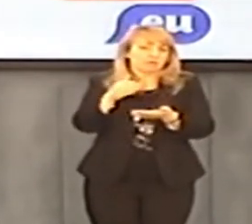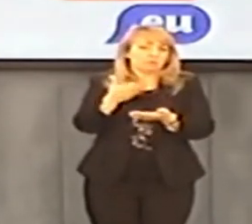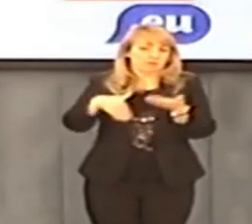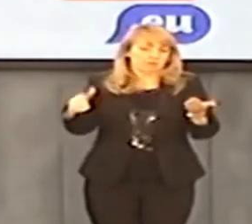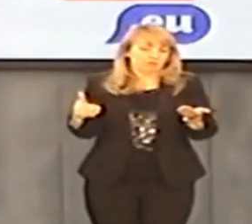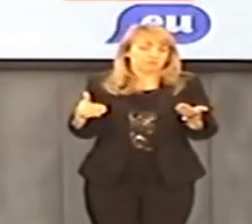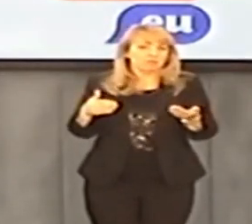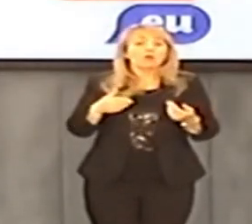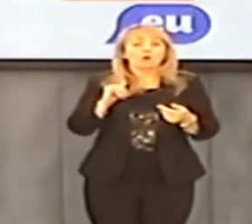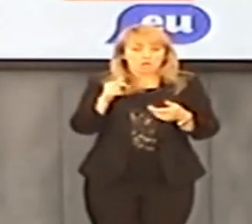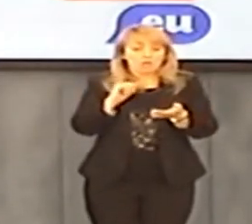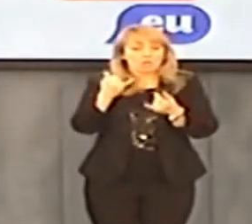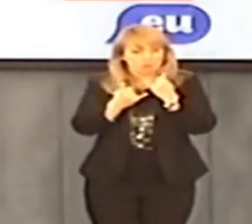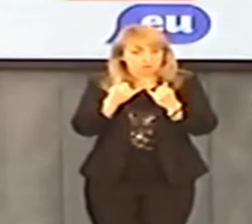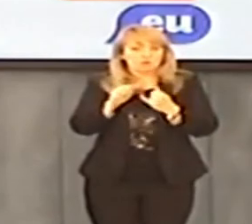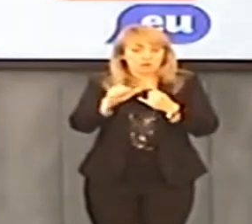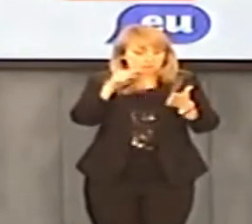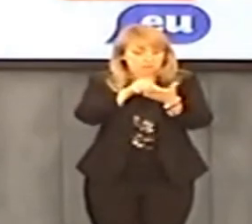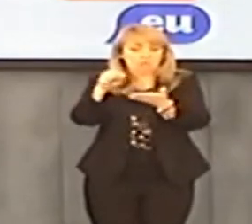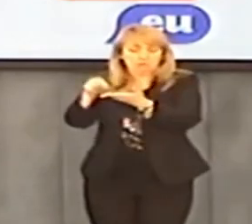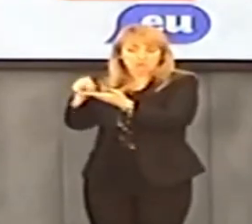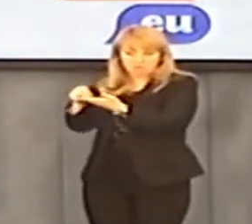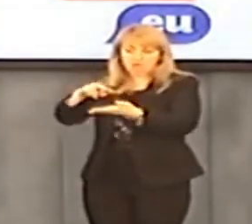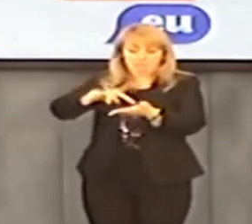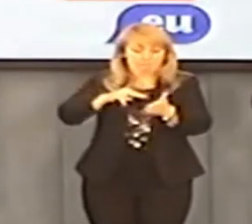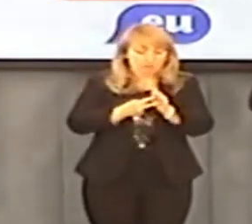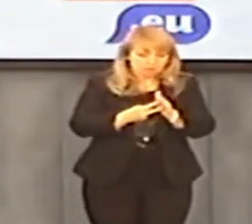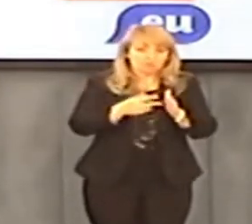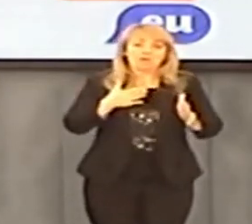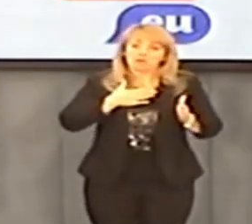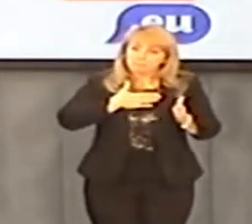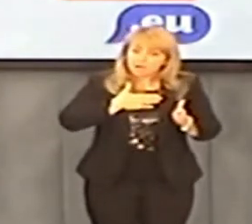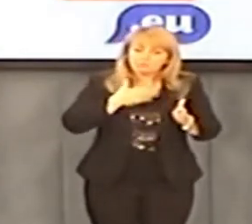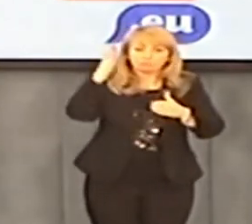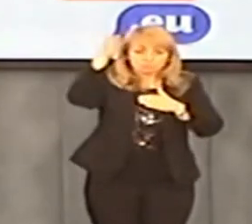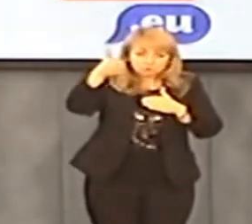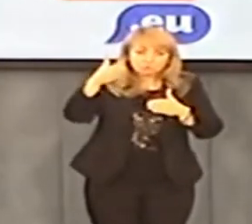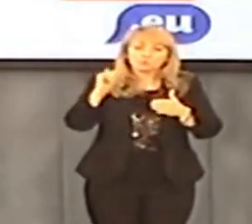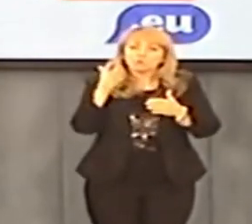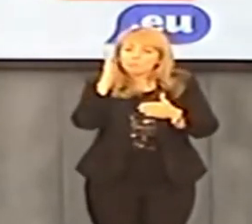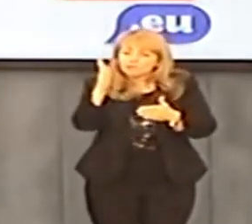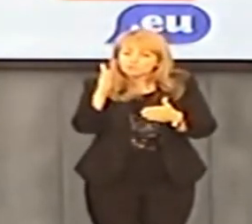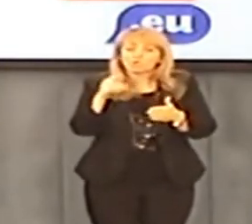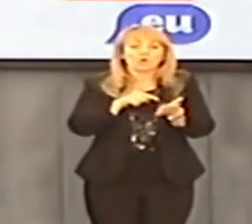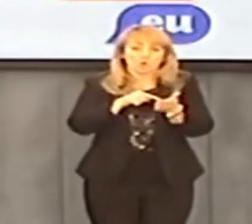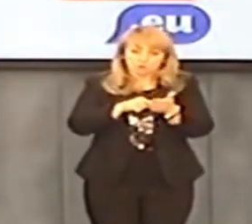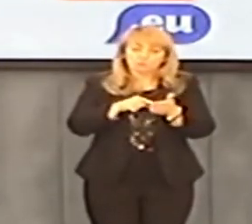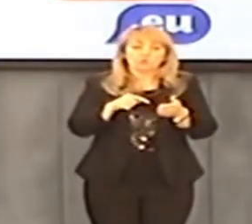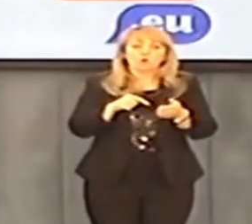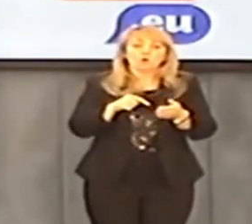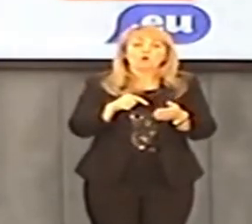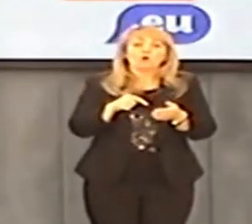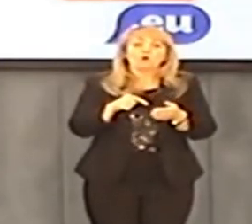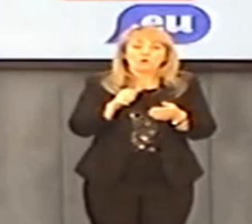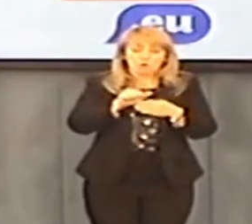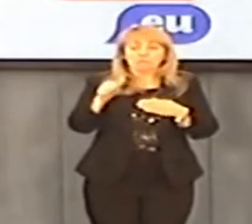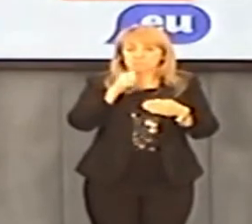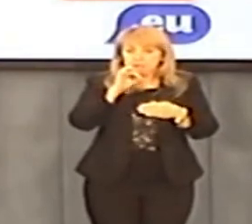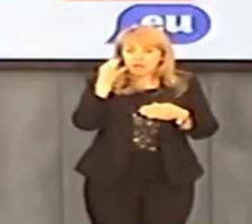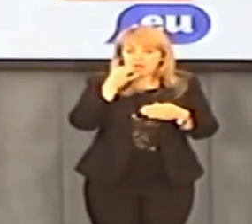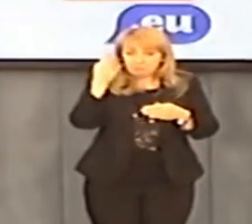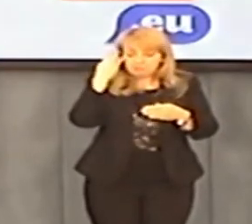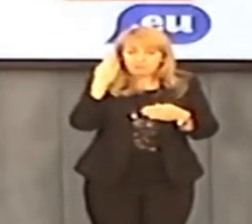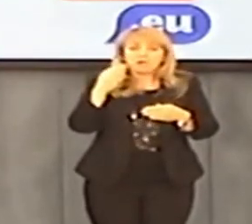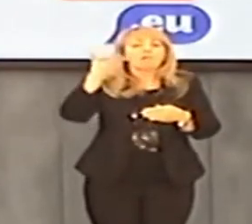krajowej. I szereg innych rzeczy można w ten sposób sformułować. Mamy konkrety, mamy plan, mamy wybraną strategię gospodarczą i mamy pod to